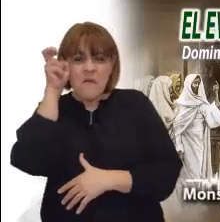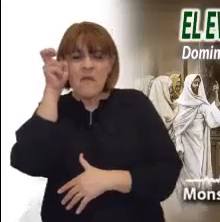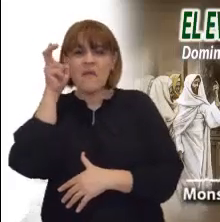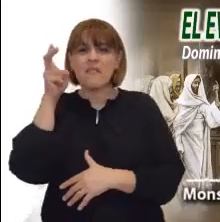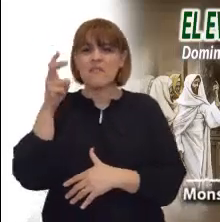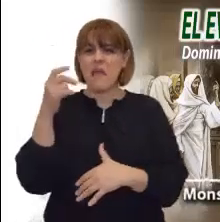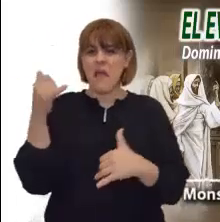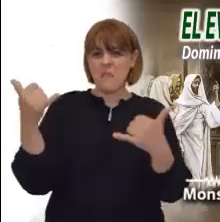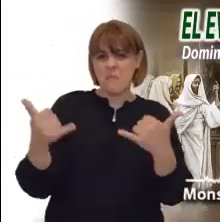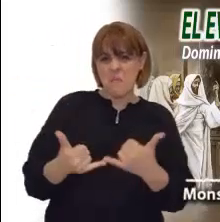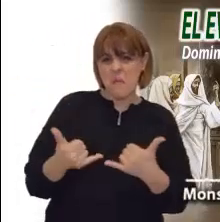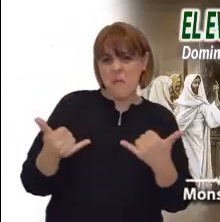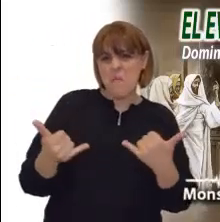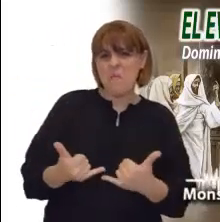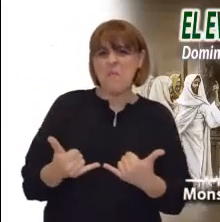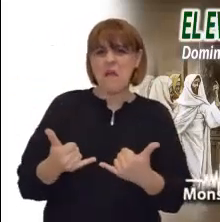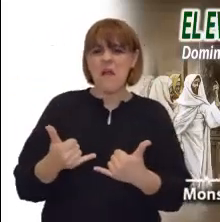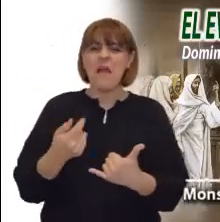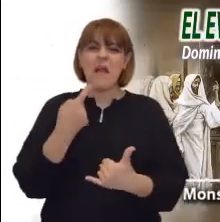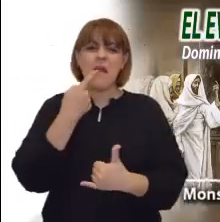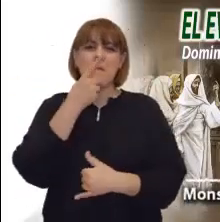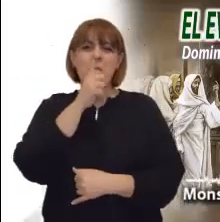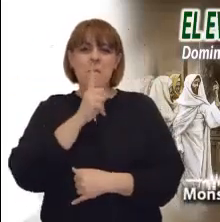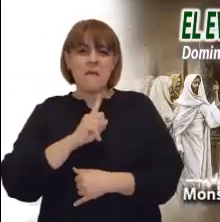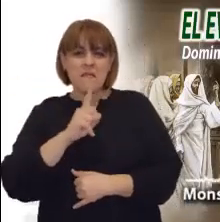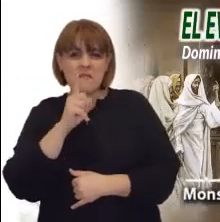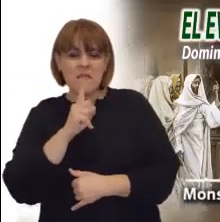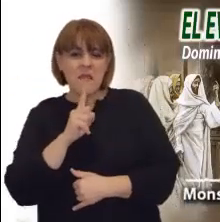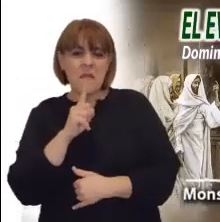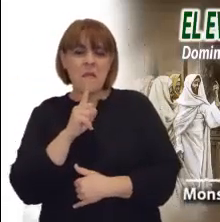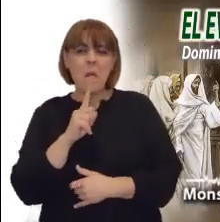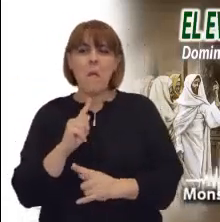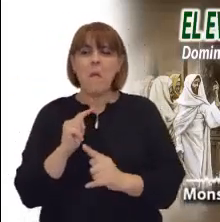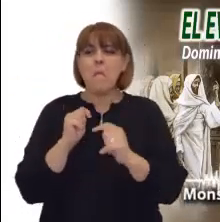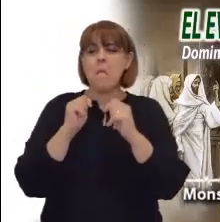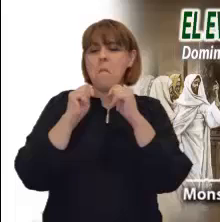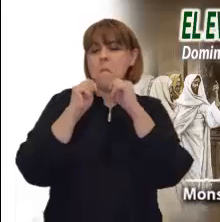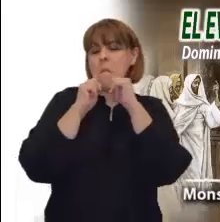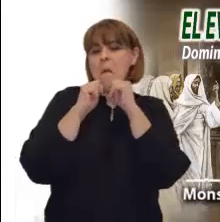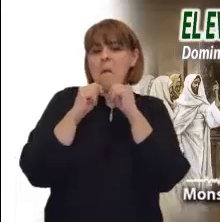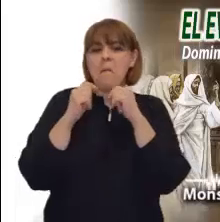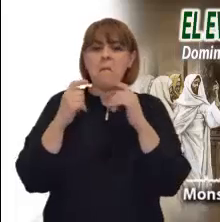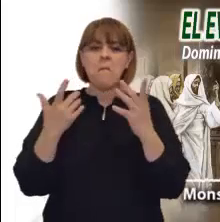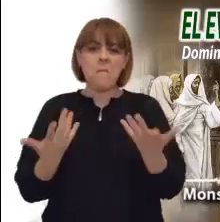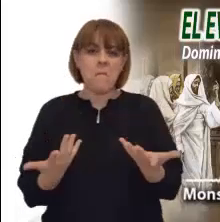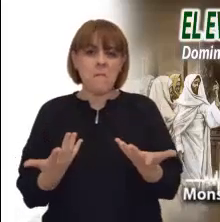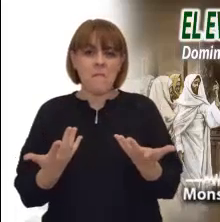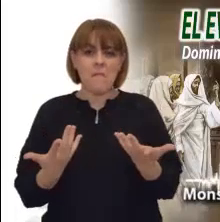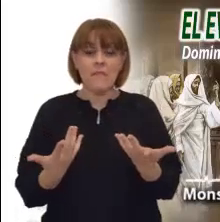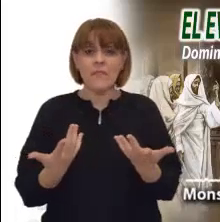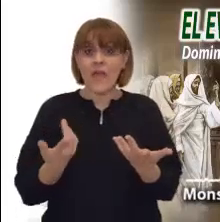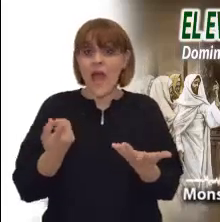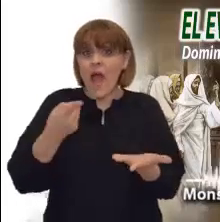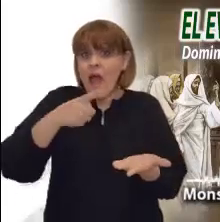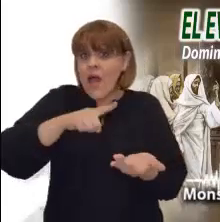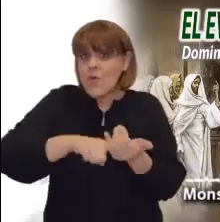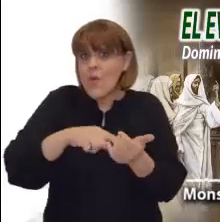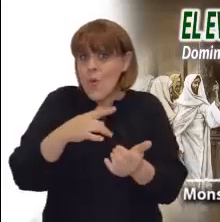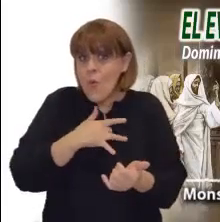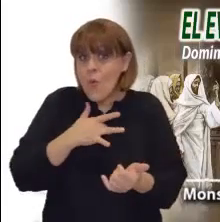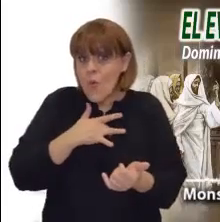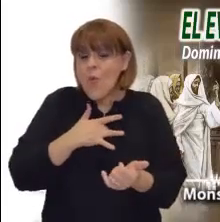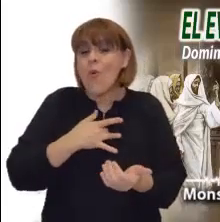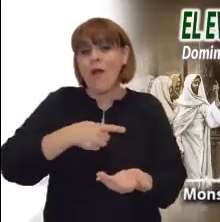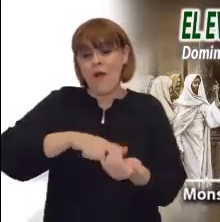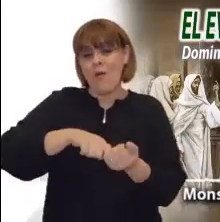olor a corrupción, en un pasaje donde Jesús tiene un fuerte altercado con los escribas y fariseos